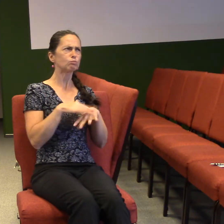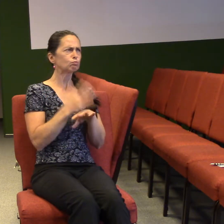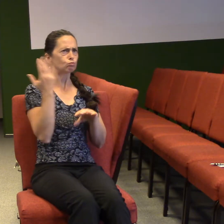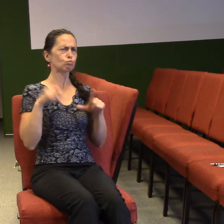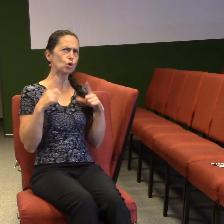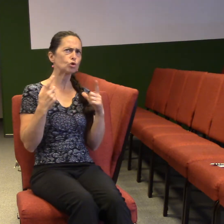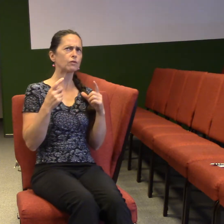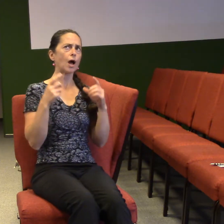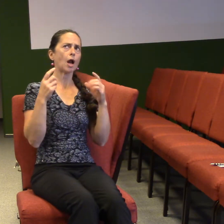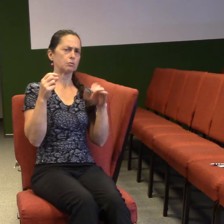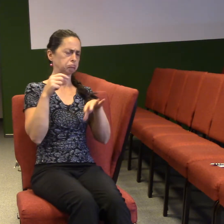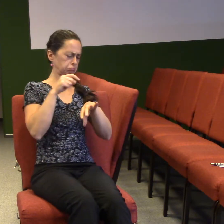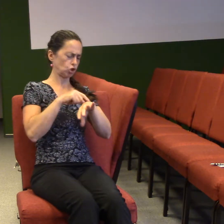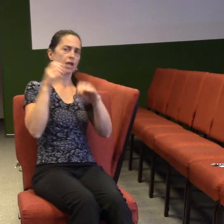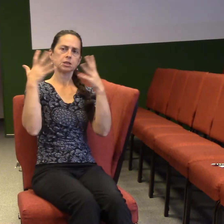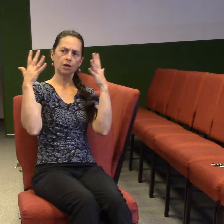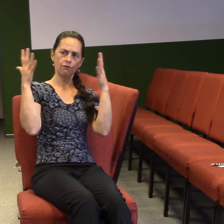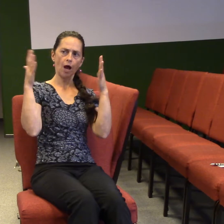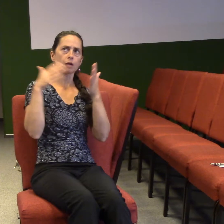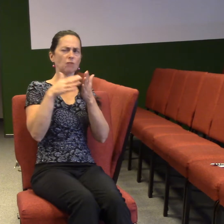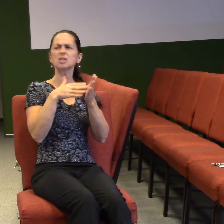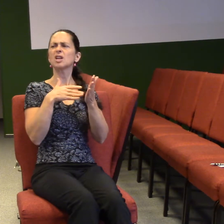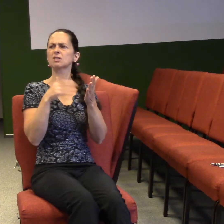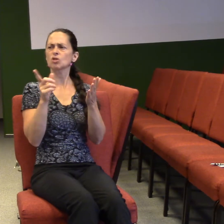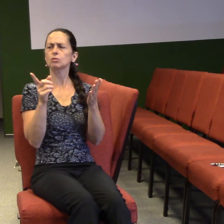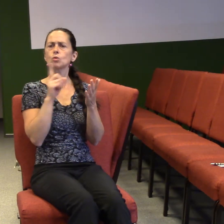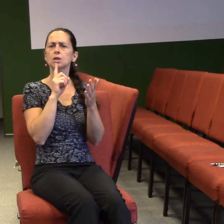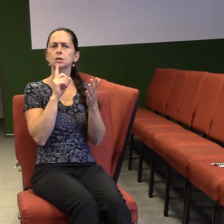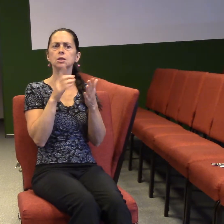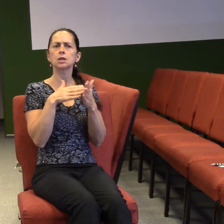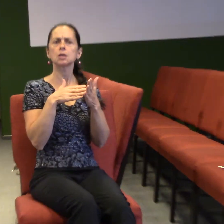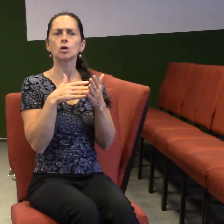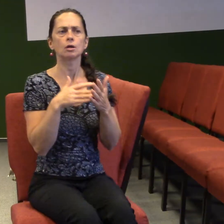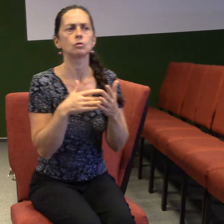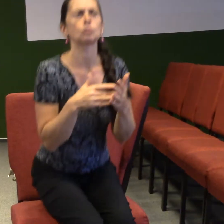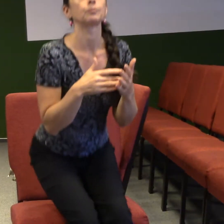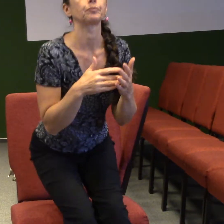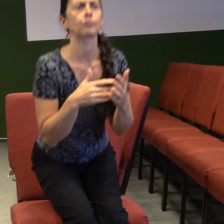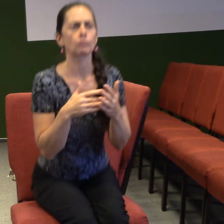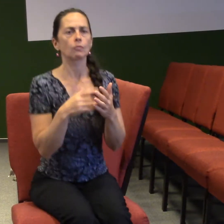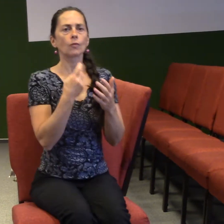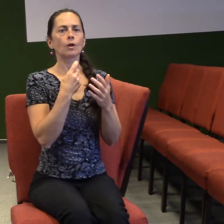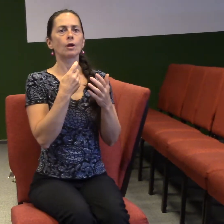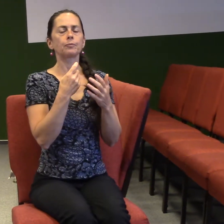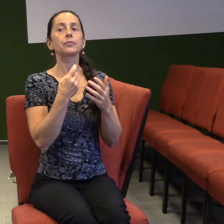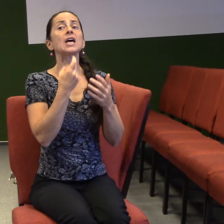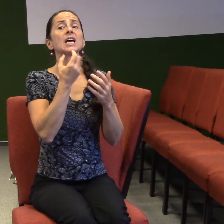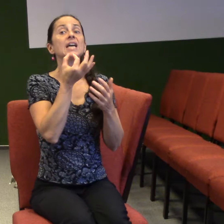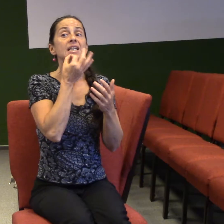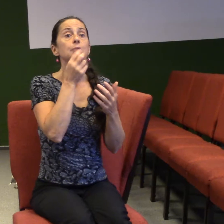tak někdy z počátku, asi to bylo pro někoho, kdo je tady, chtěl jsem říct, že pokud máš pocit, že jsi v